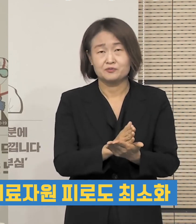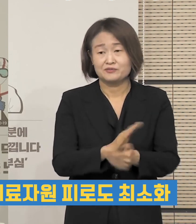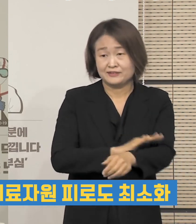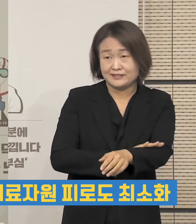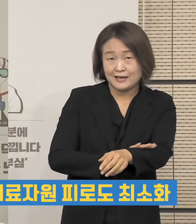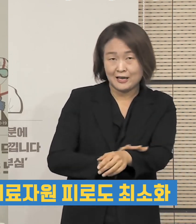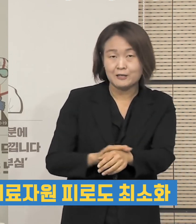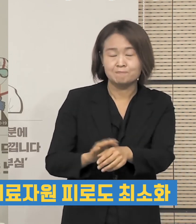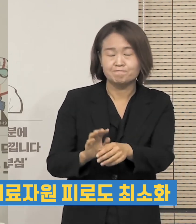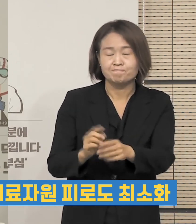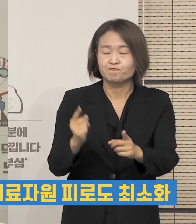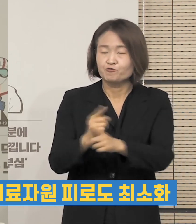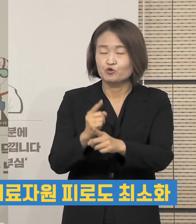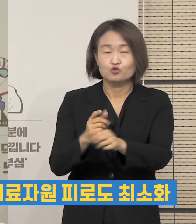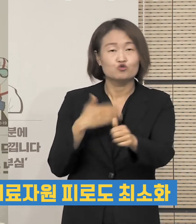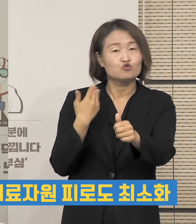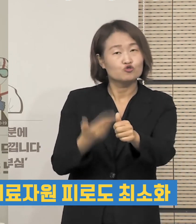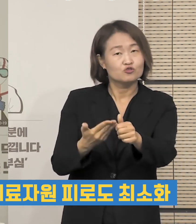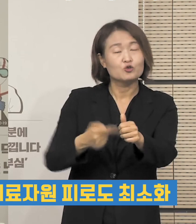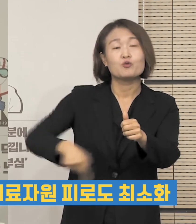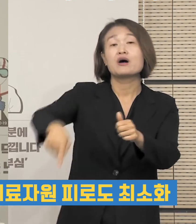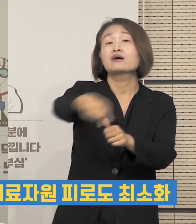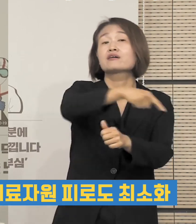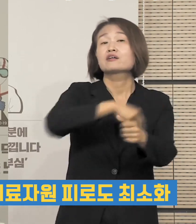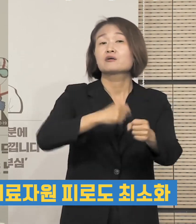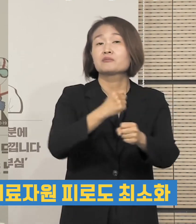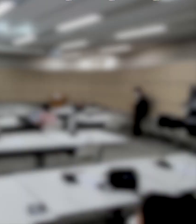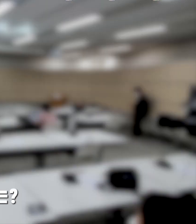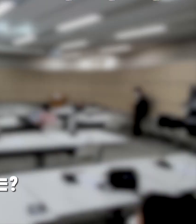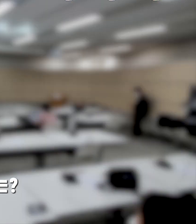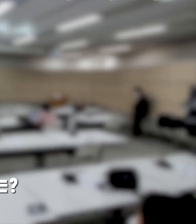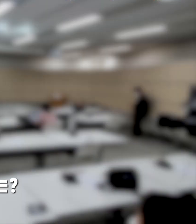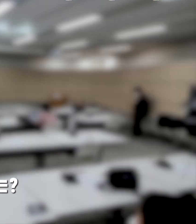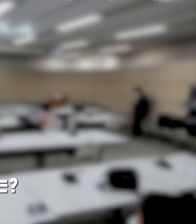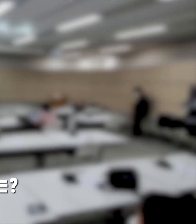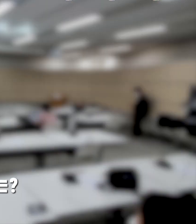할 수 있는 이러한 체계를 갖추겠다는 의미가 되겠습니다.